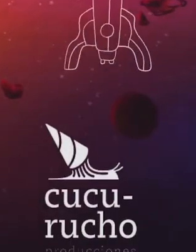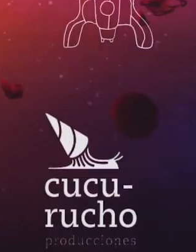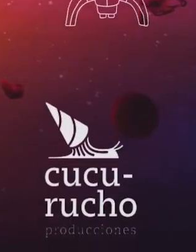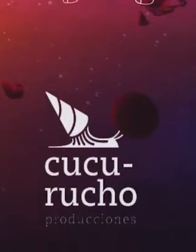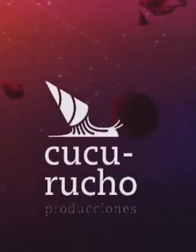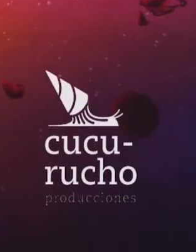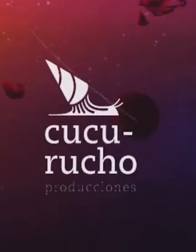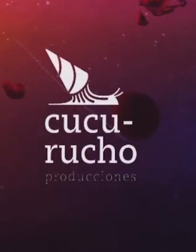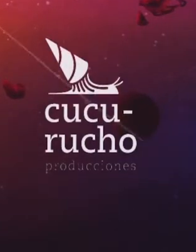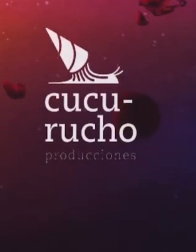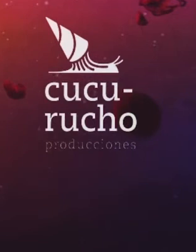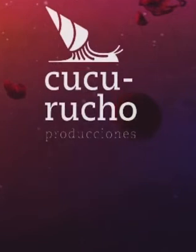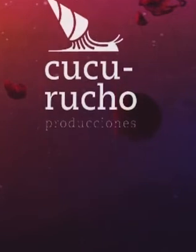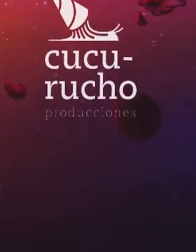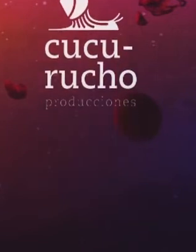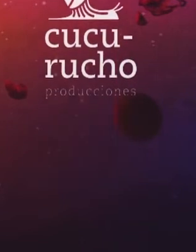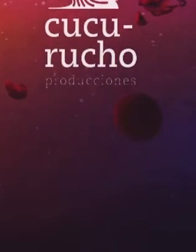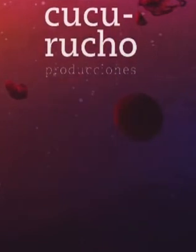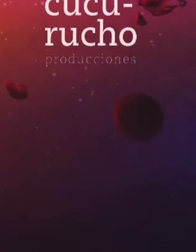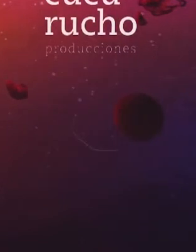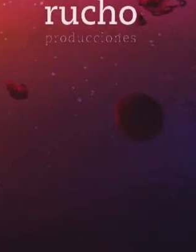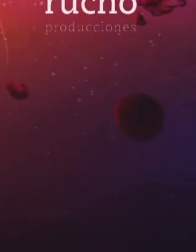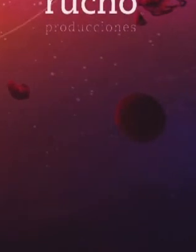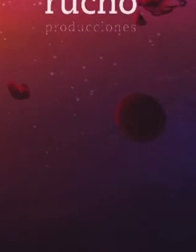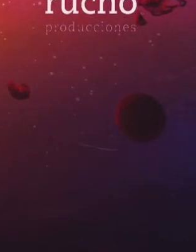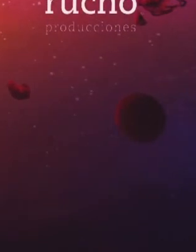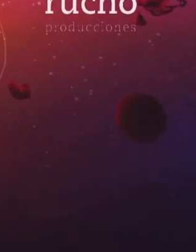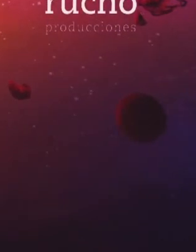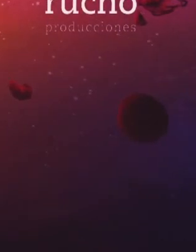¡Suscríbete al ¡Suscríbete al canal!